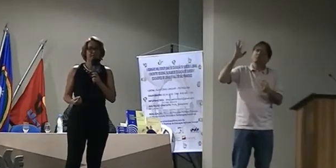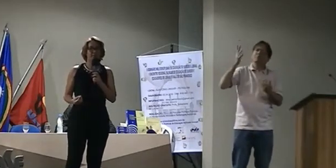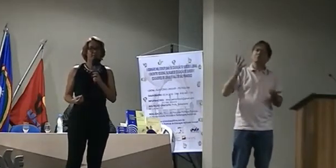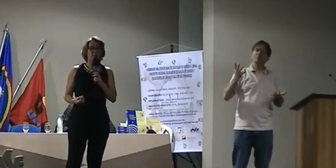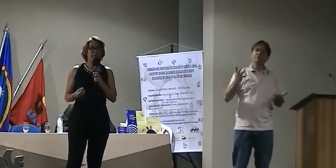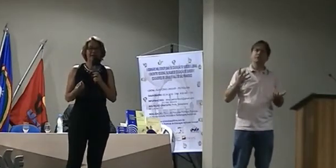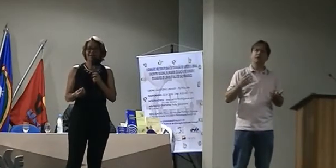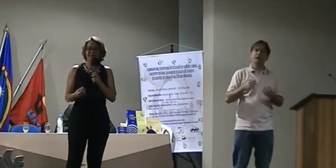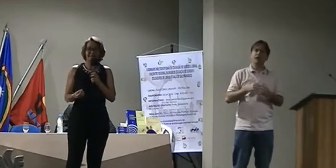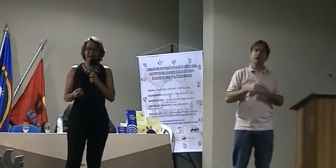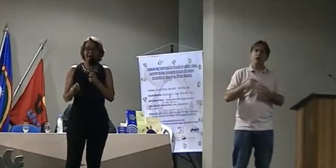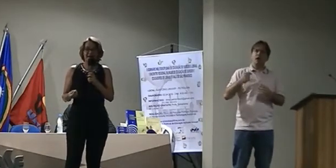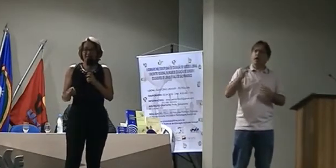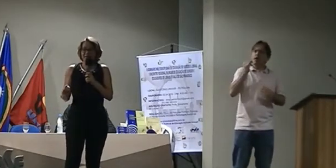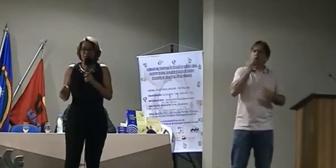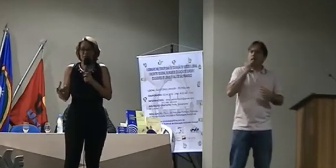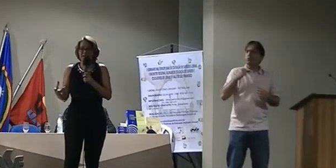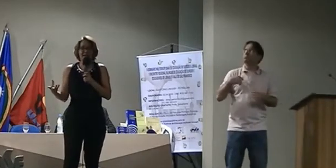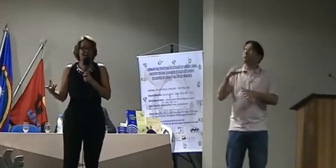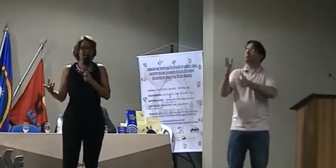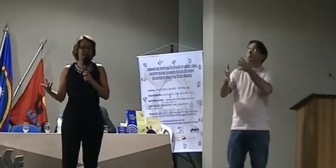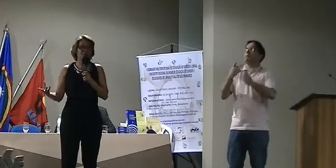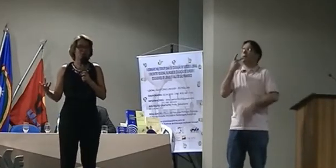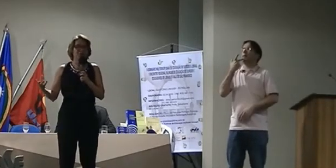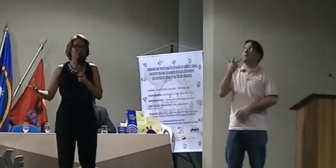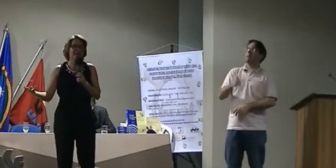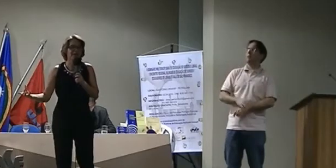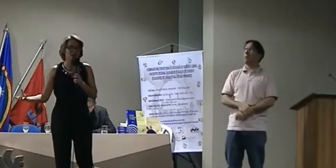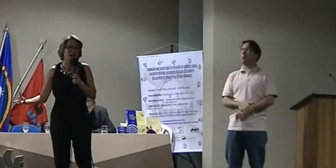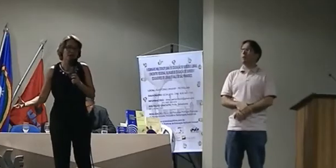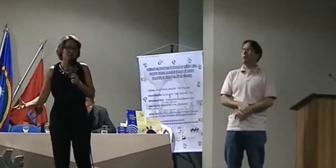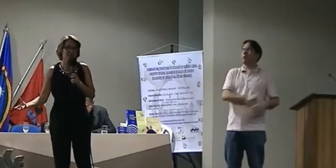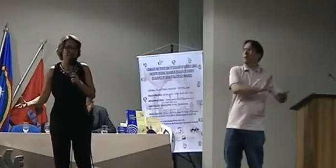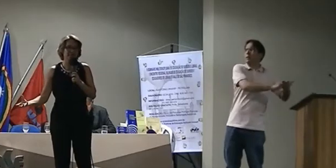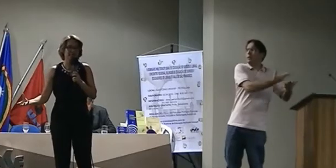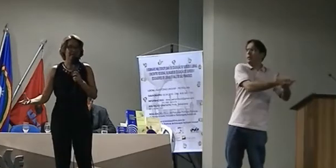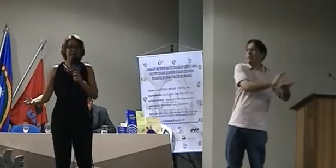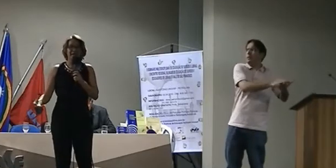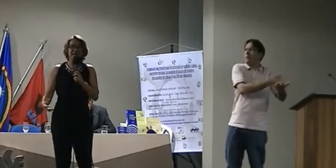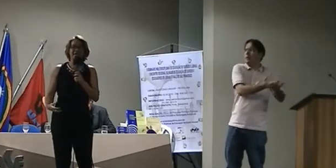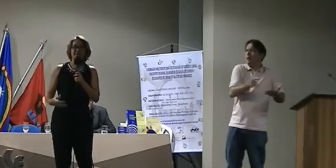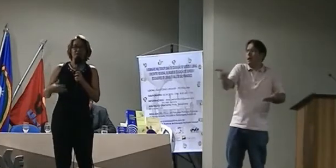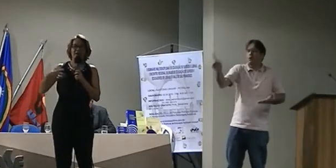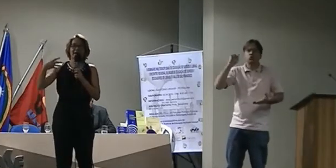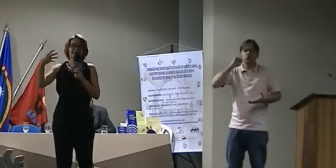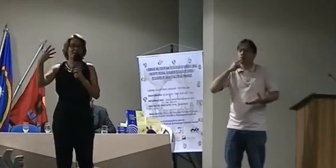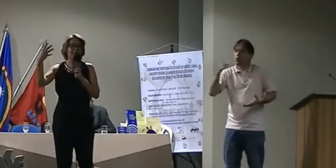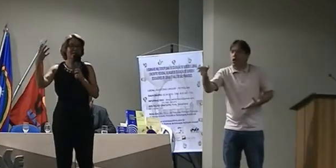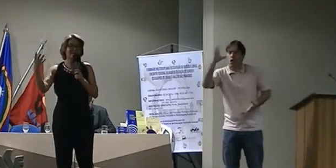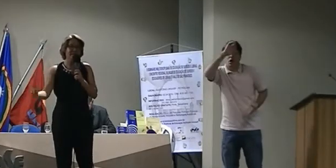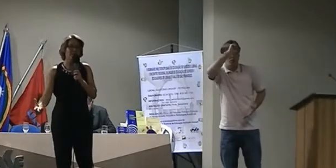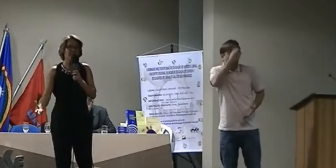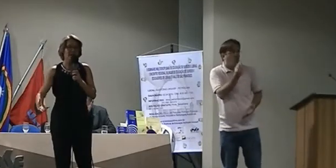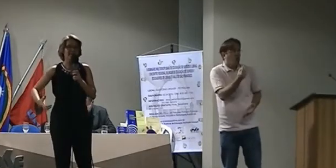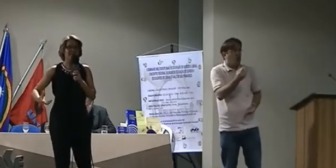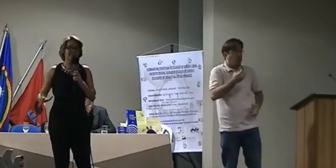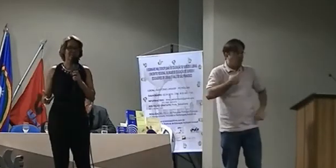Porque a criança ainda não tem o domínio da linguagem também. Ele ainda não aprendeu a língua de